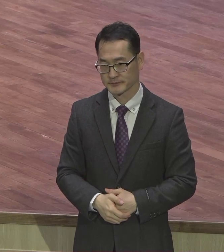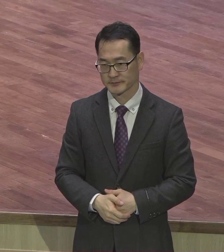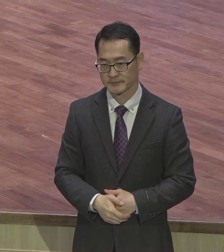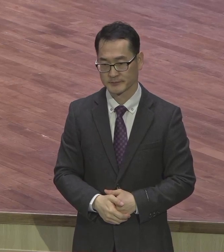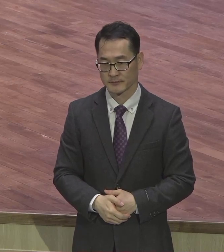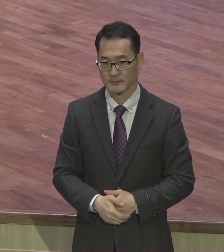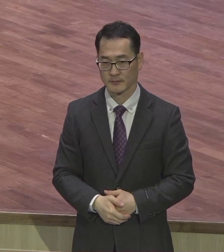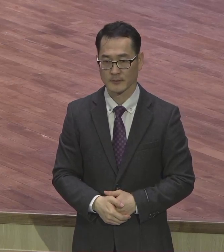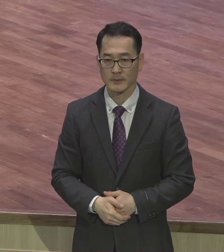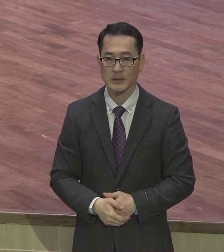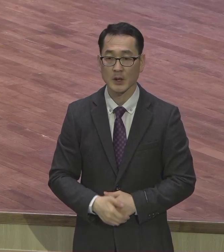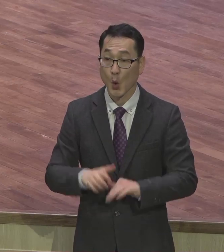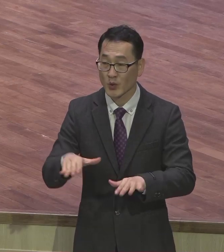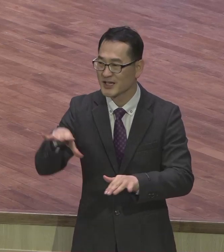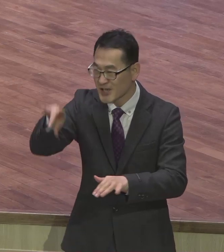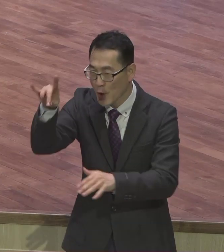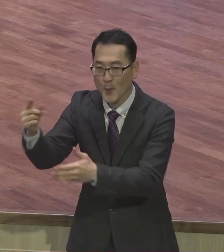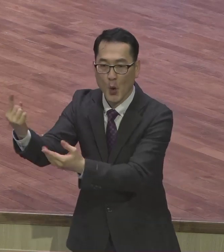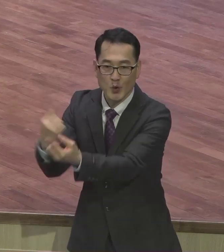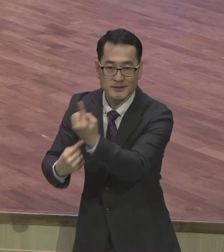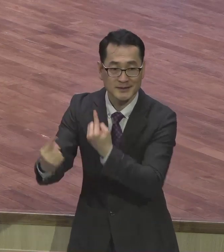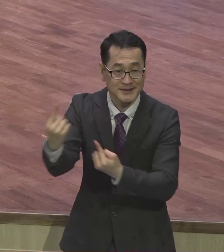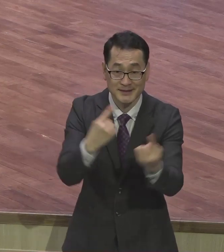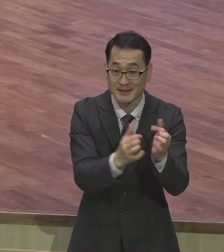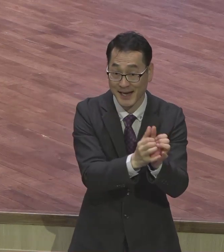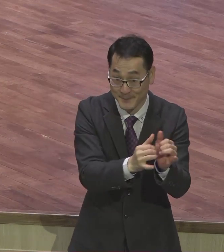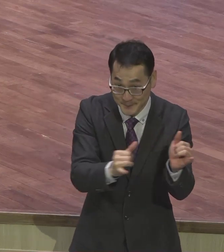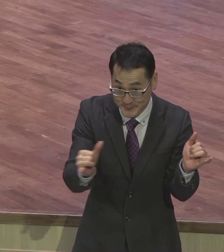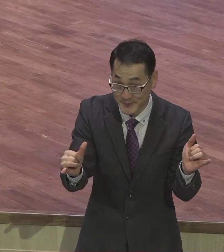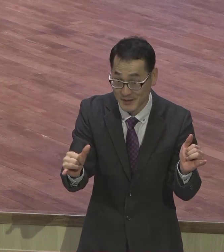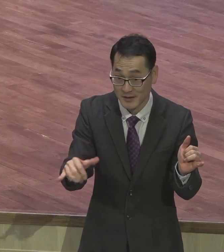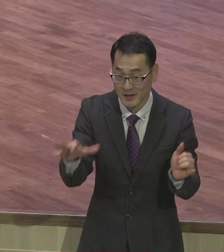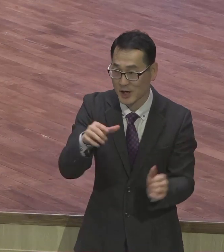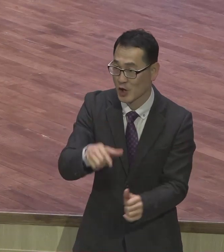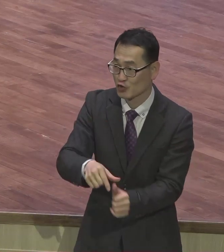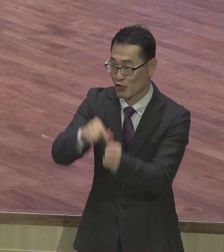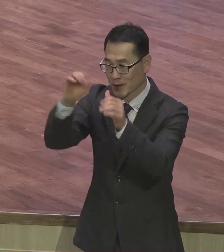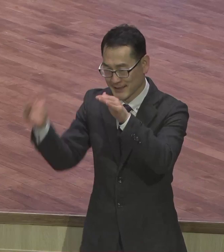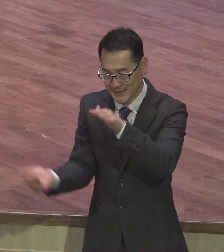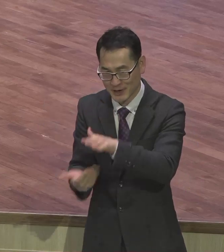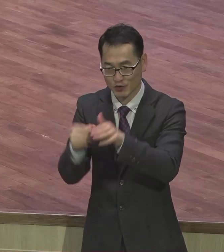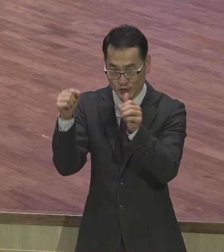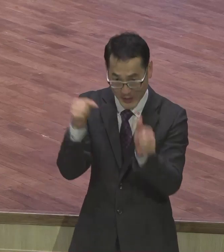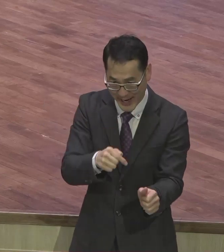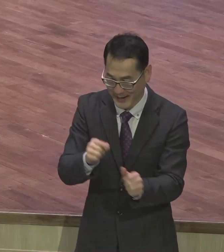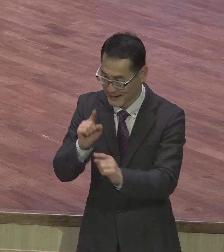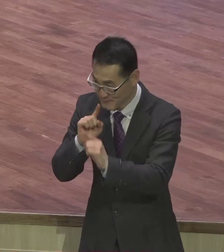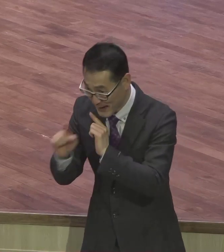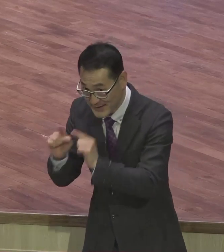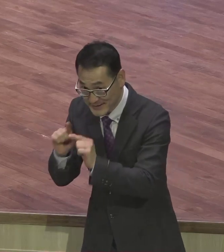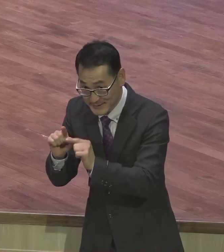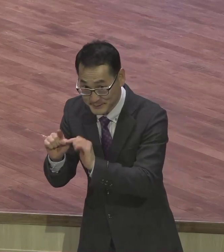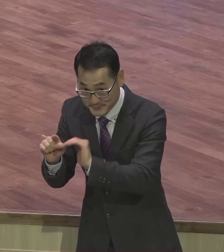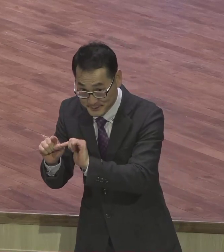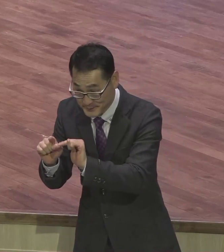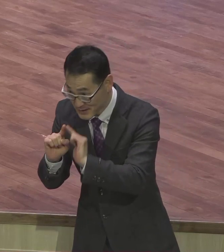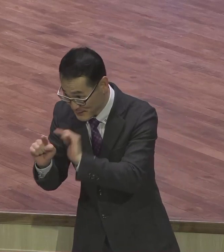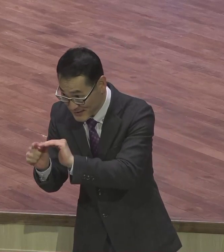초청받아 오신 새가족분들은 구원을 이루라는 삶에 앞서서 반드시 거쳐야 될